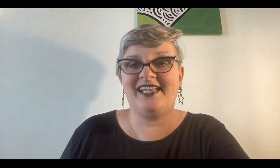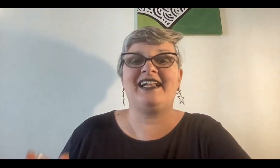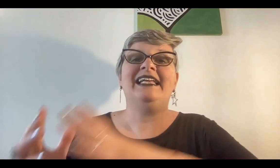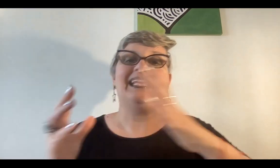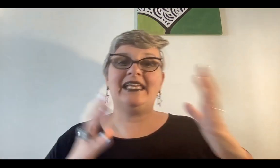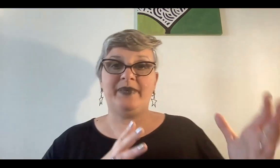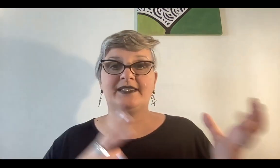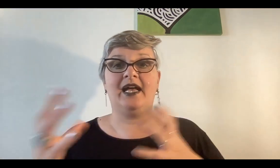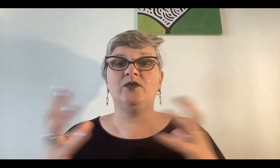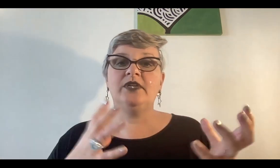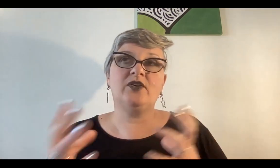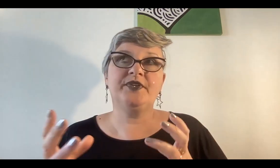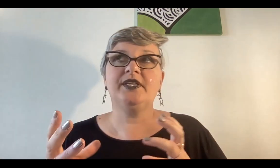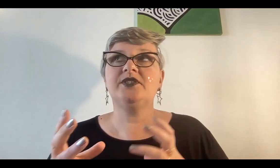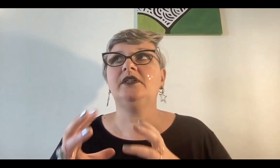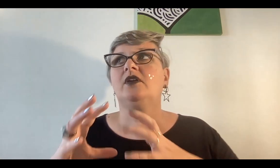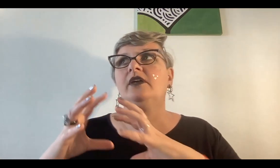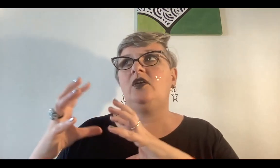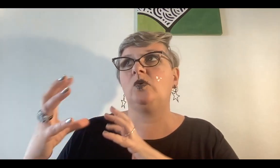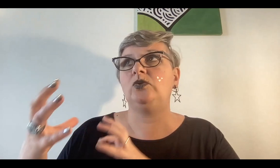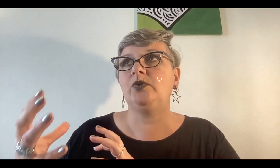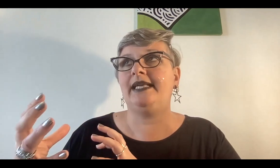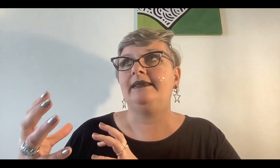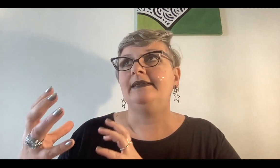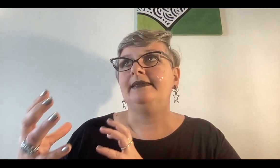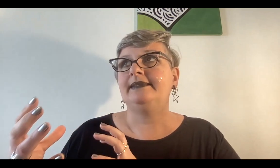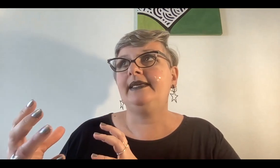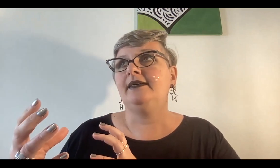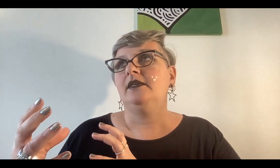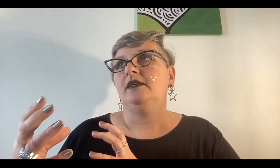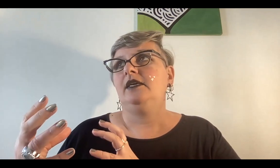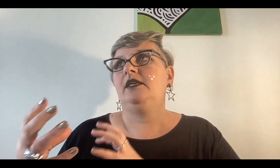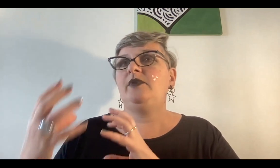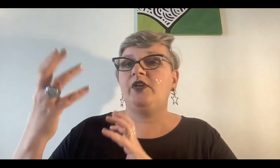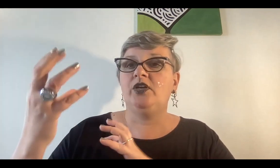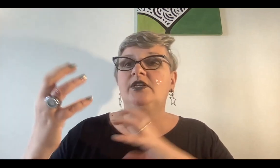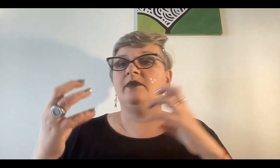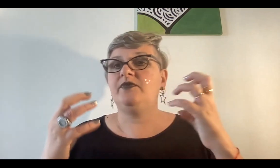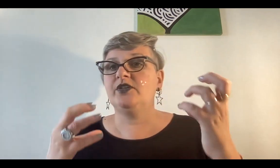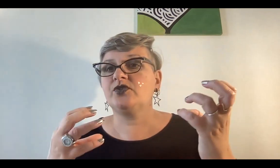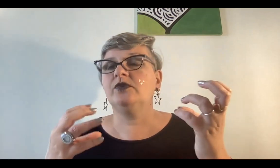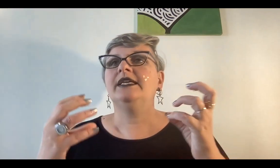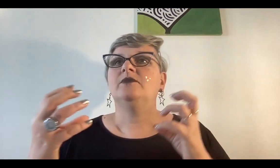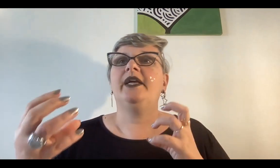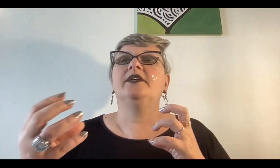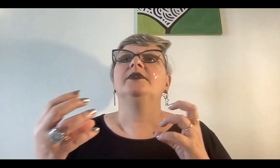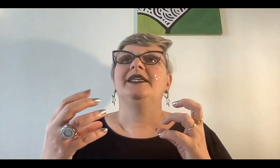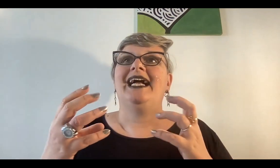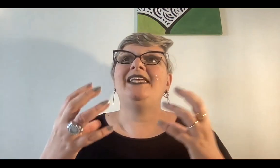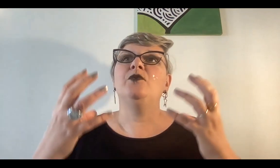tierra ¿qué pasa? hay una confrontación entre lo que es lo cultural del hemisferio norte el hemisferio sur bueno hay